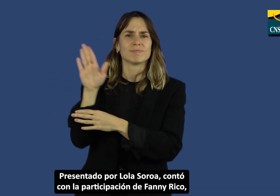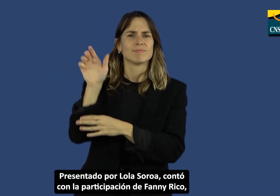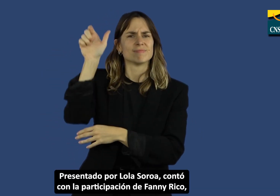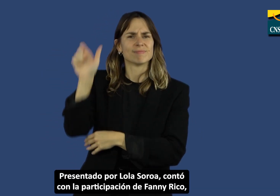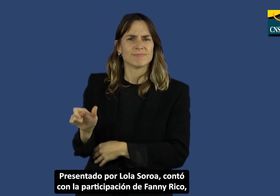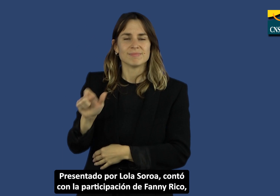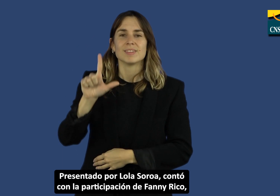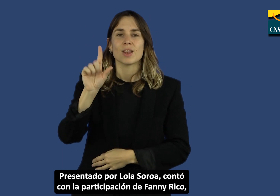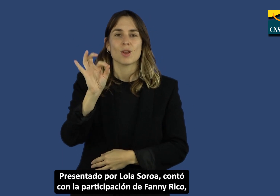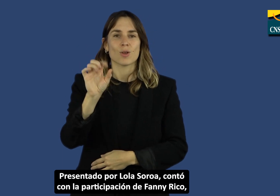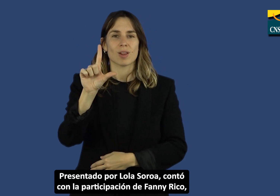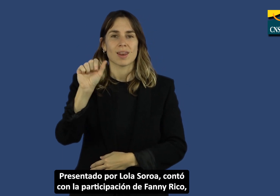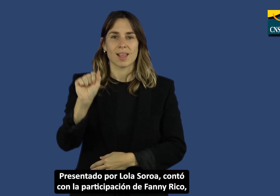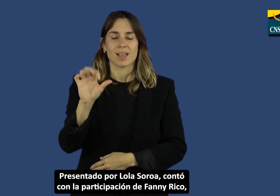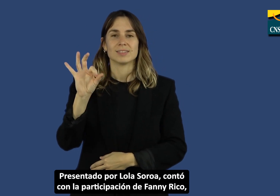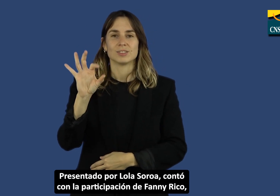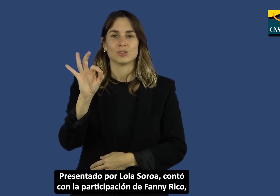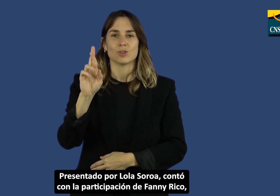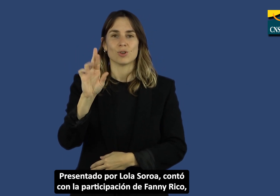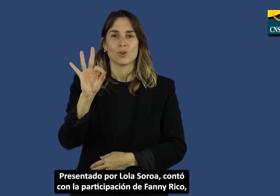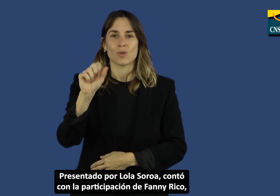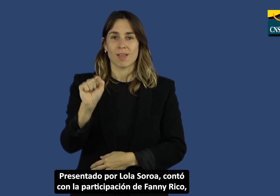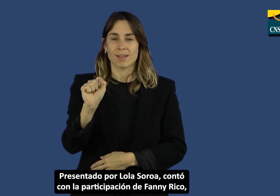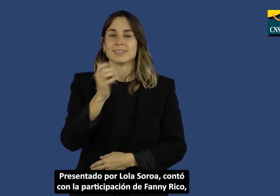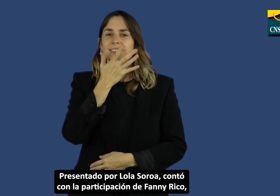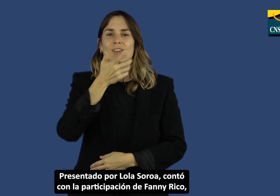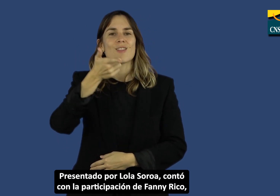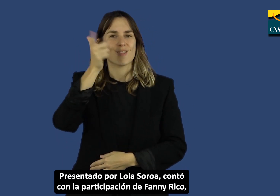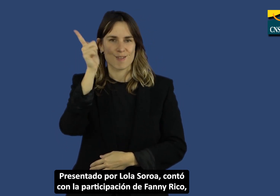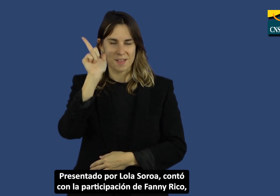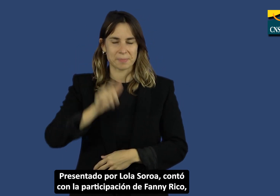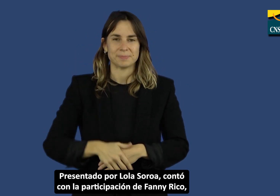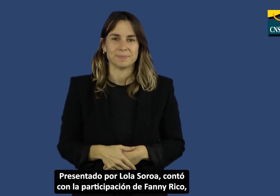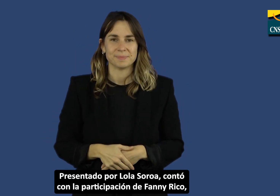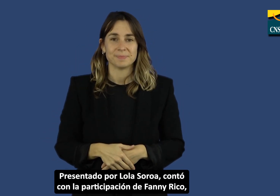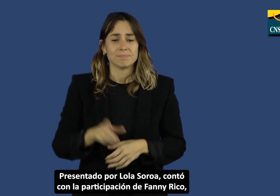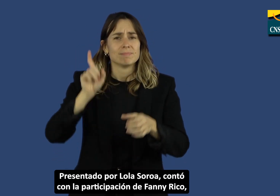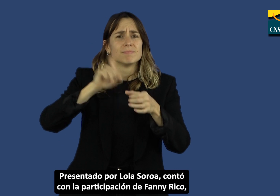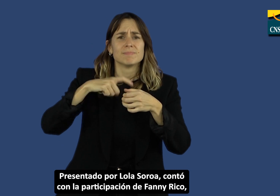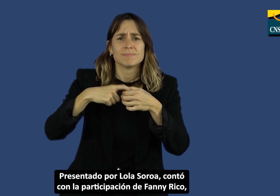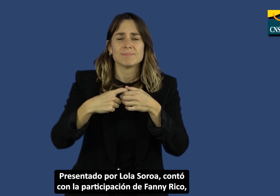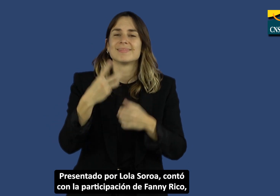Presentado por Lola Soroa, contó con la participación de Fanny Rico,